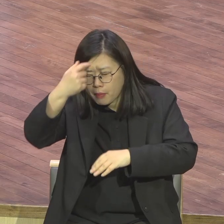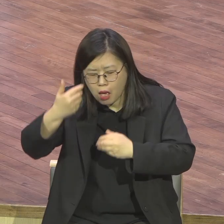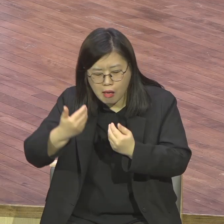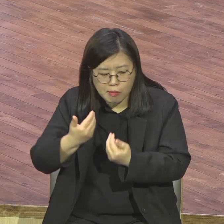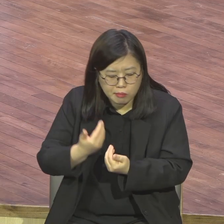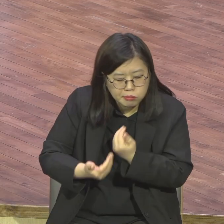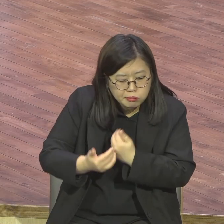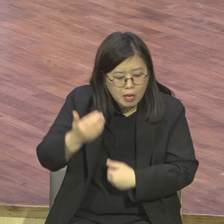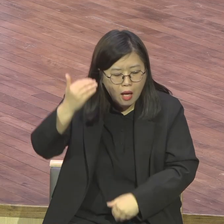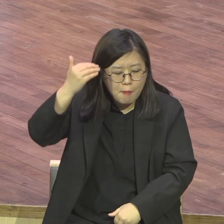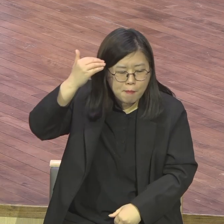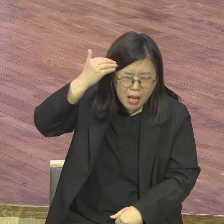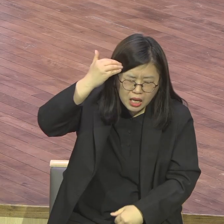쉬운 게 아닙니다. 써보세요 여러분.